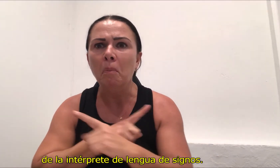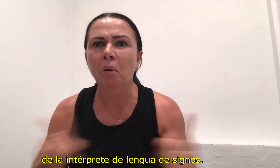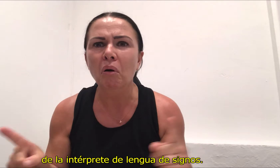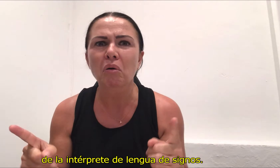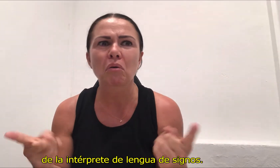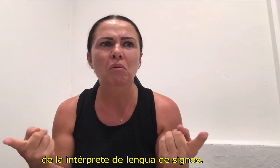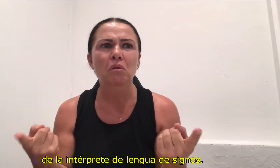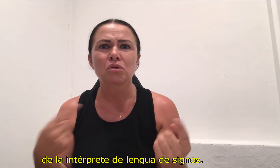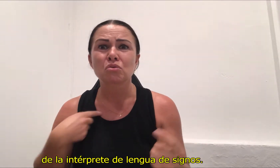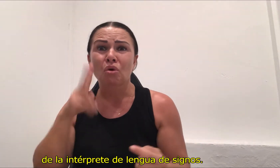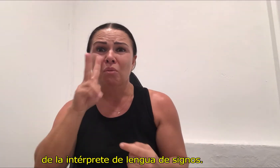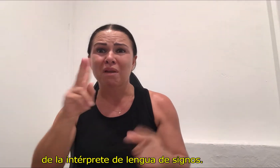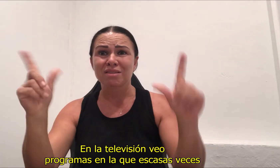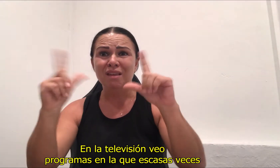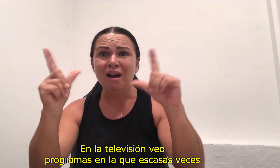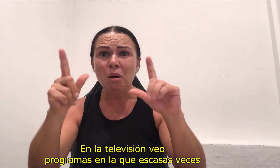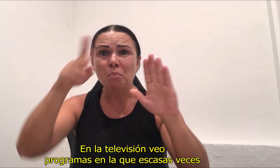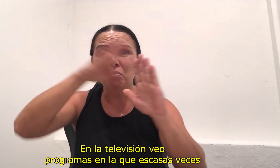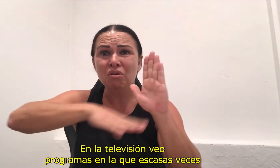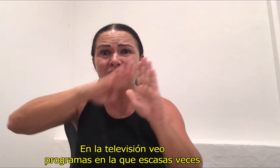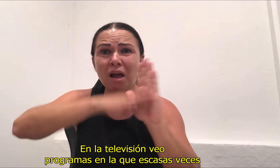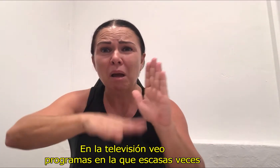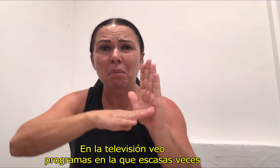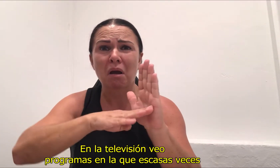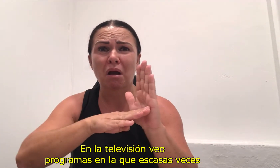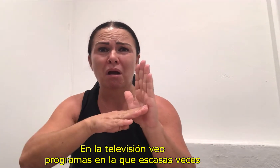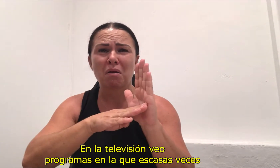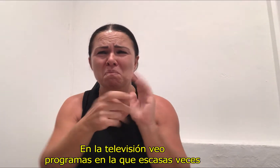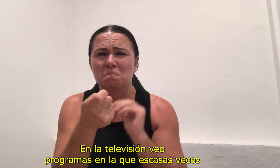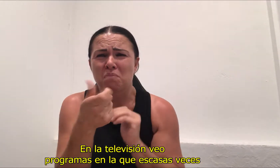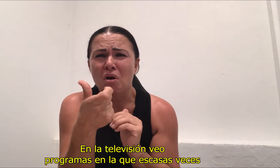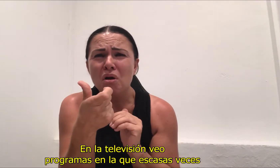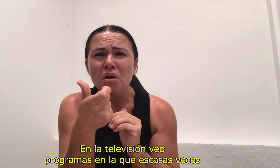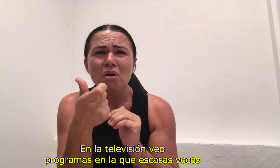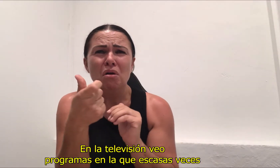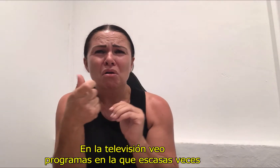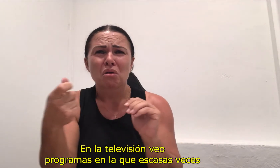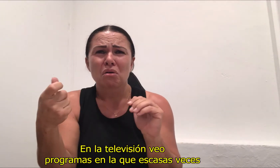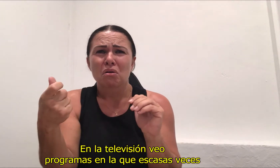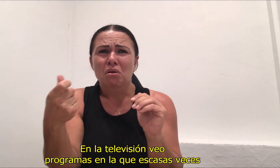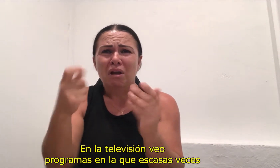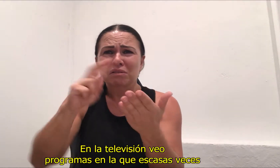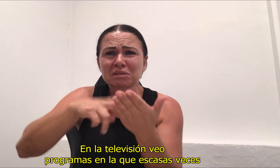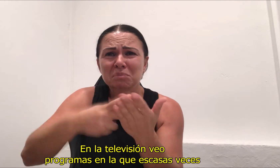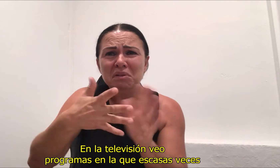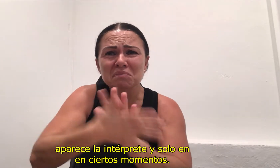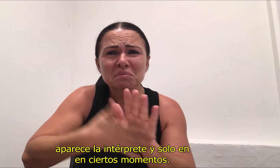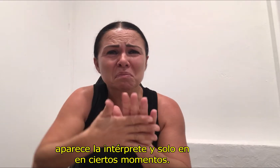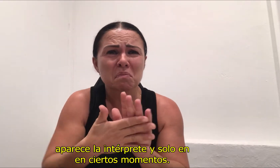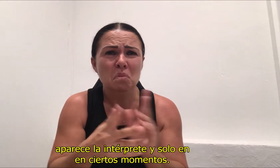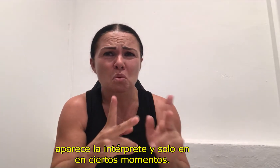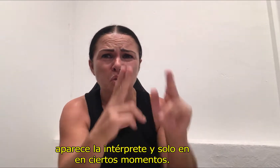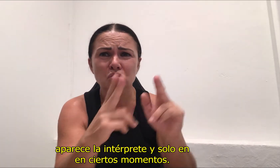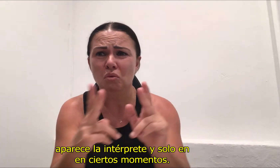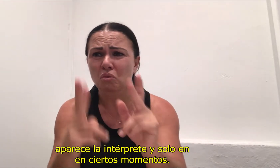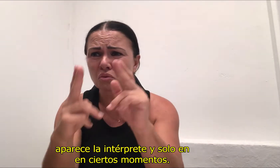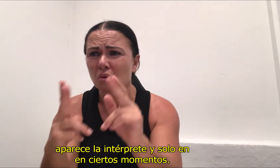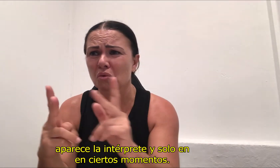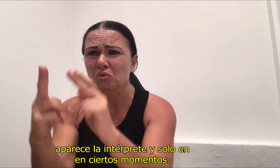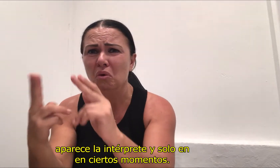signos. En la televisión veo programas en las que escasas veces aparece la intérprete y solo en